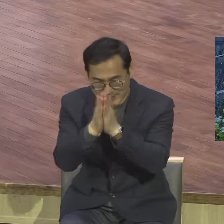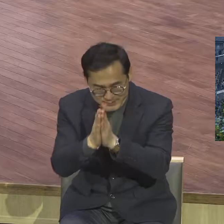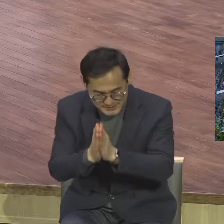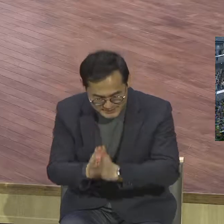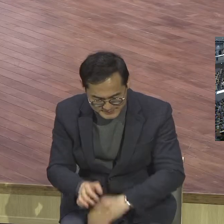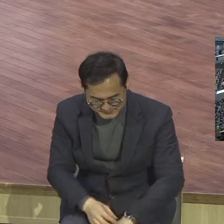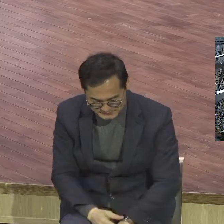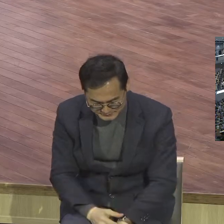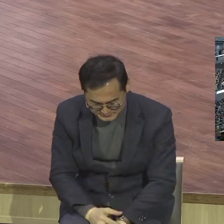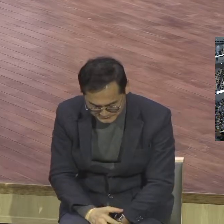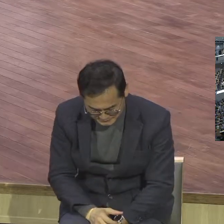2021년등이 하나님